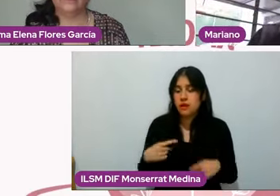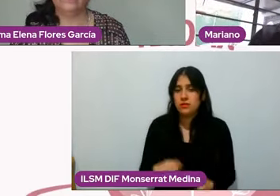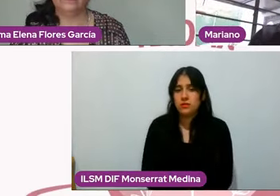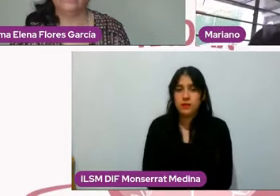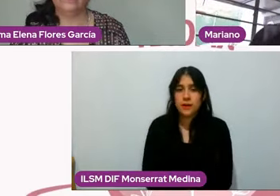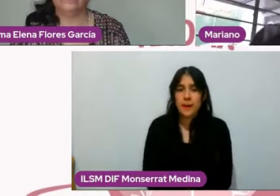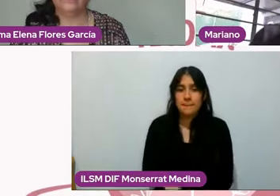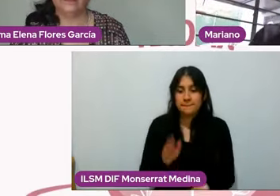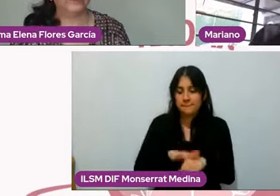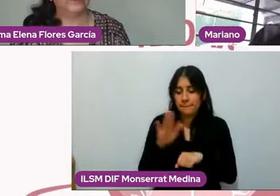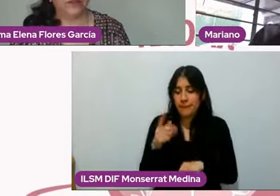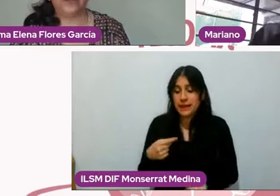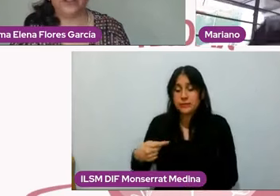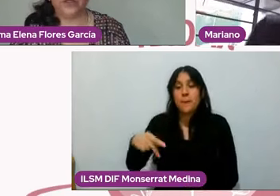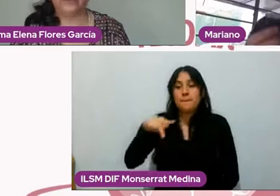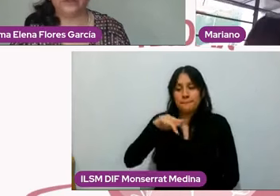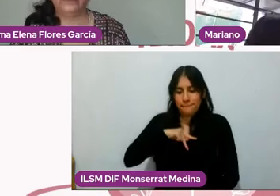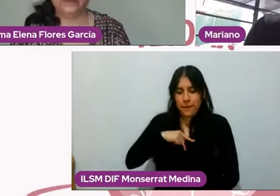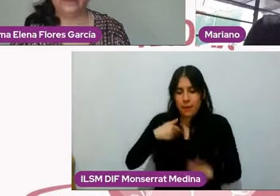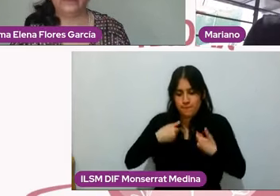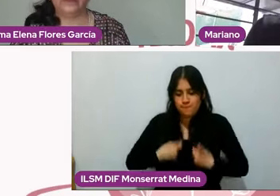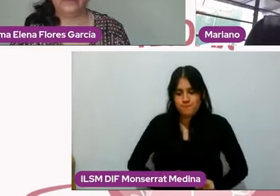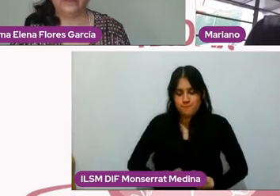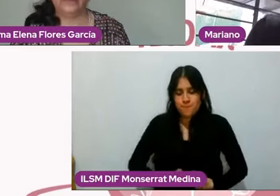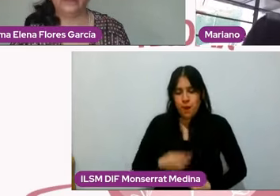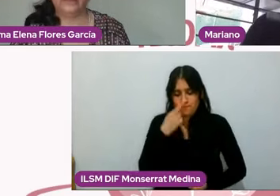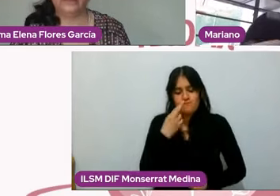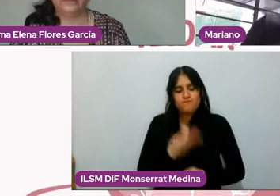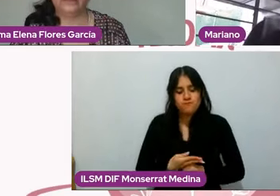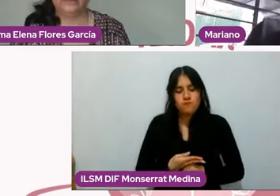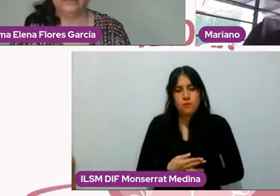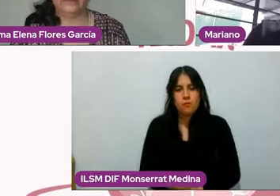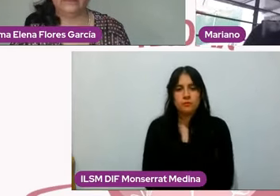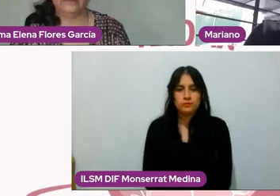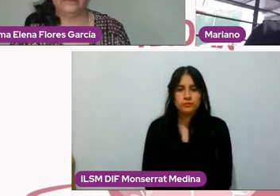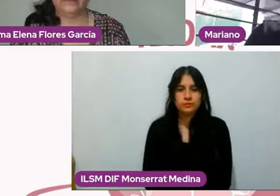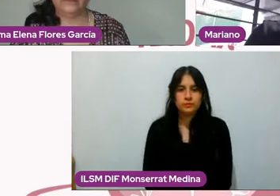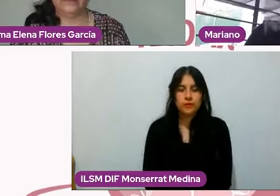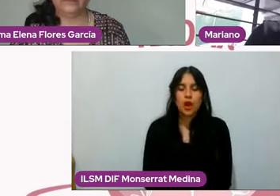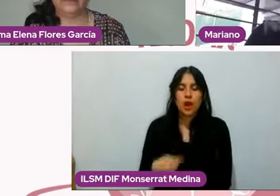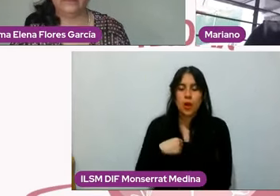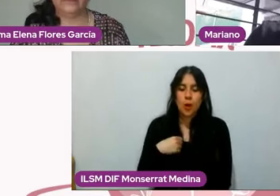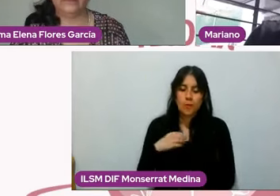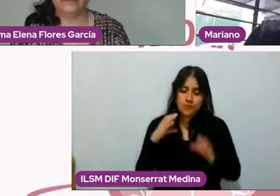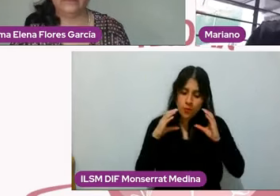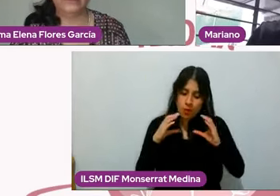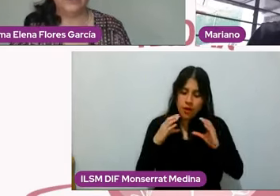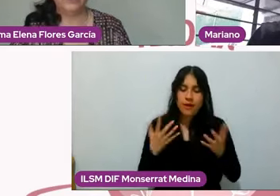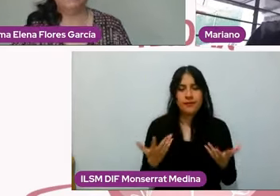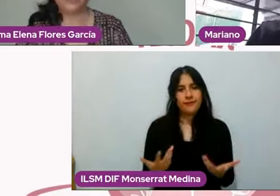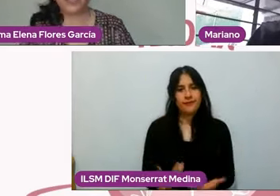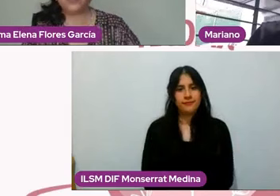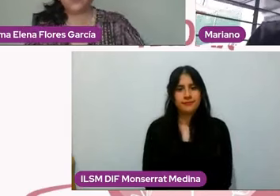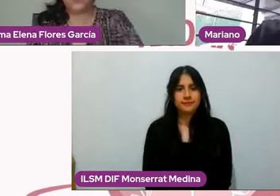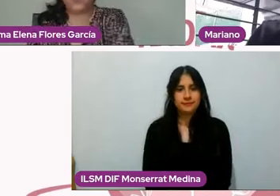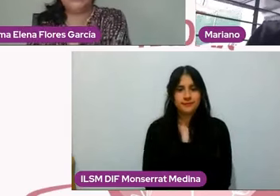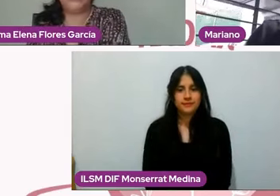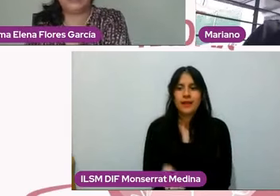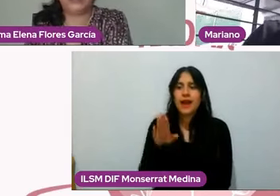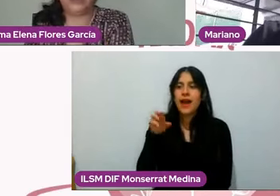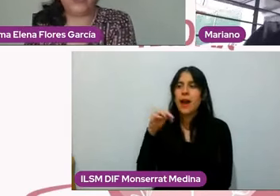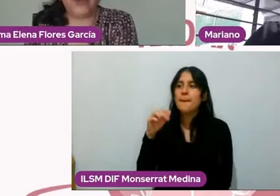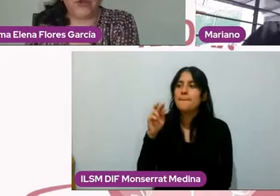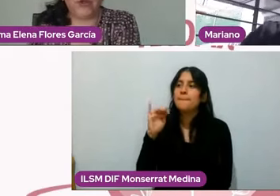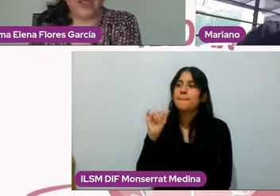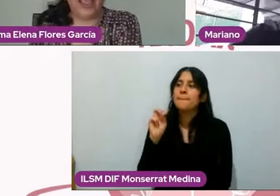lugar para con nosotros. O es una responsabilidad de cuidarnos a nosotros mismos. Mariano, ¿cuál